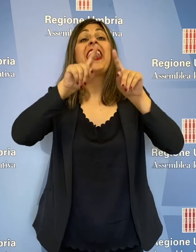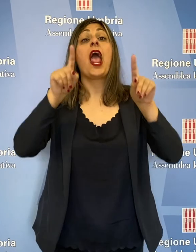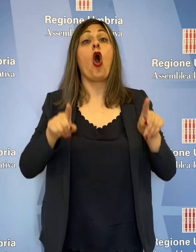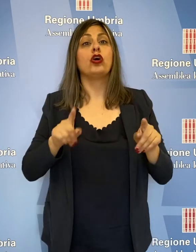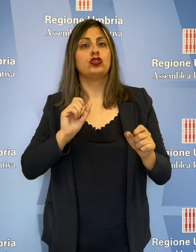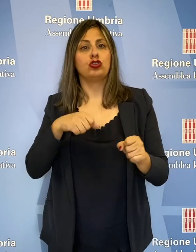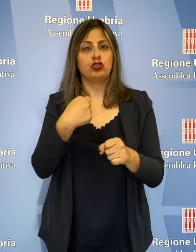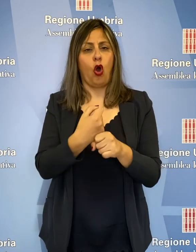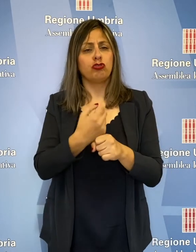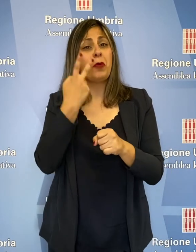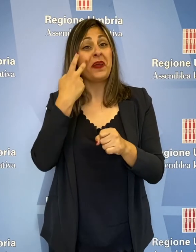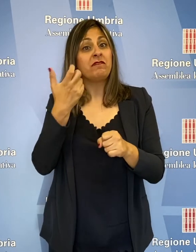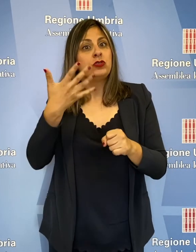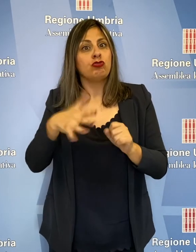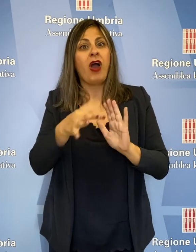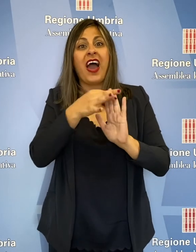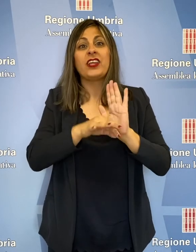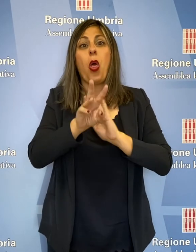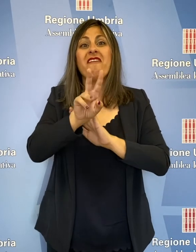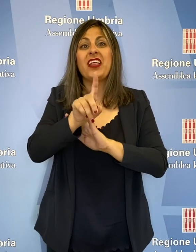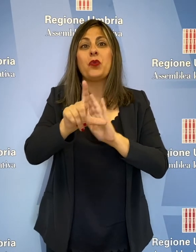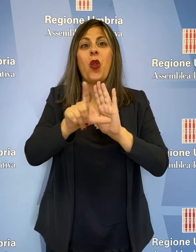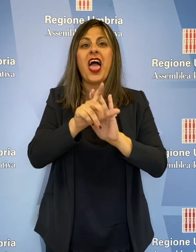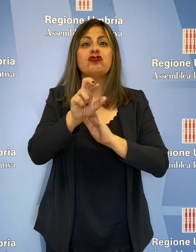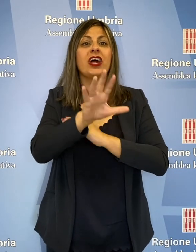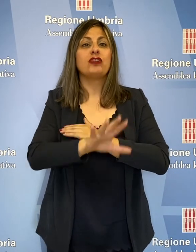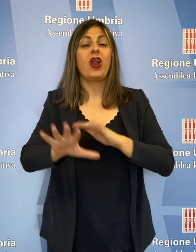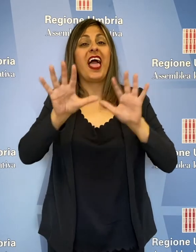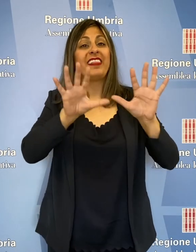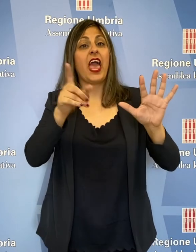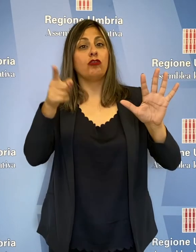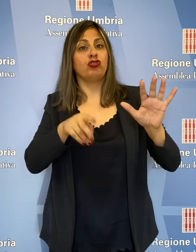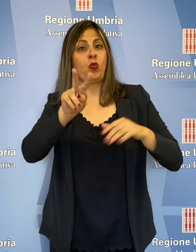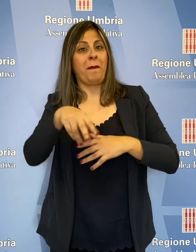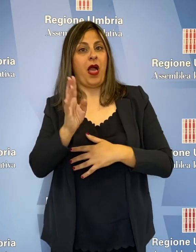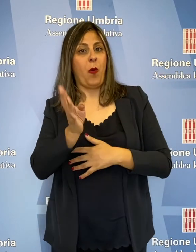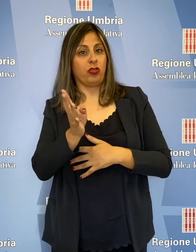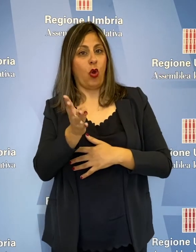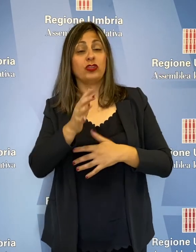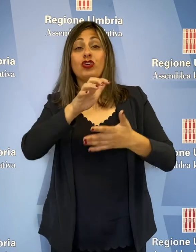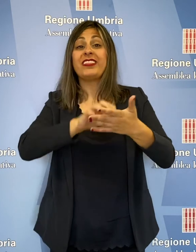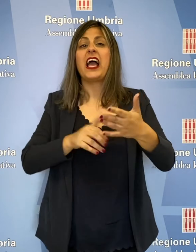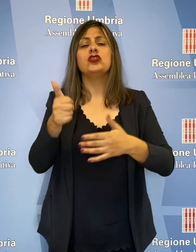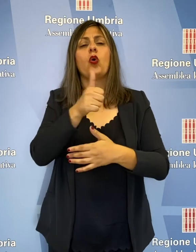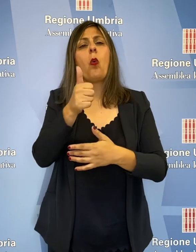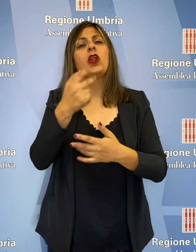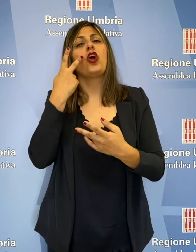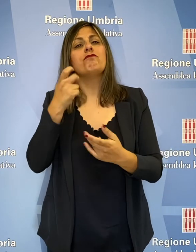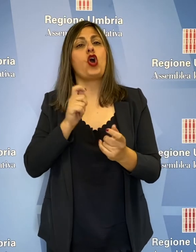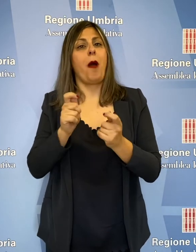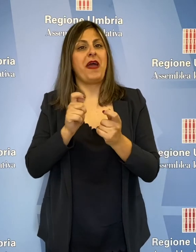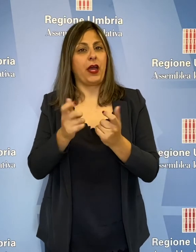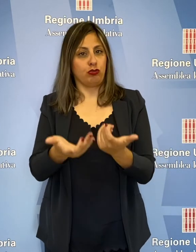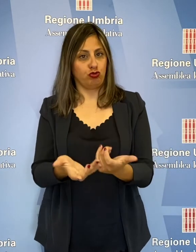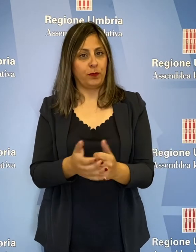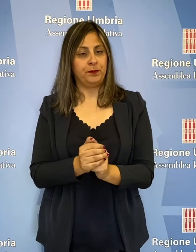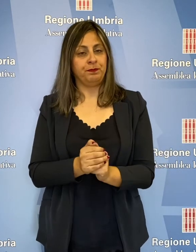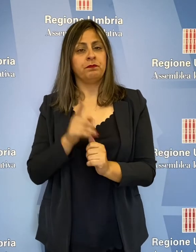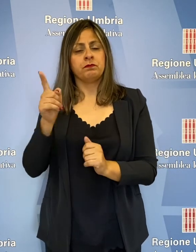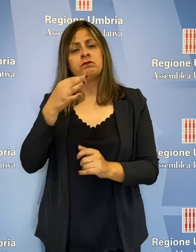legge regionale 10 2014, testo unico in materia di commercio. Illustrando l'atto in aula, Mancini ha ricordato che il testo unico